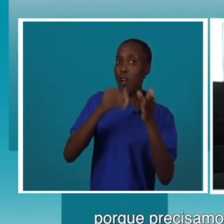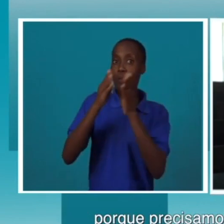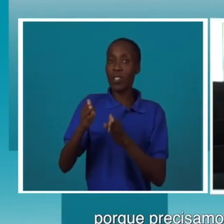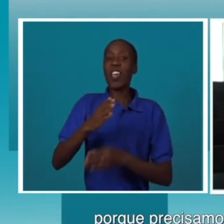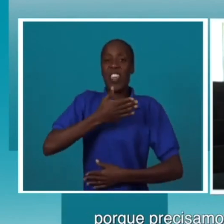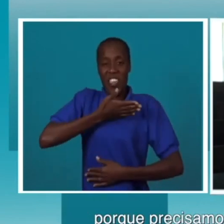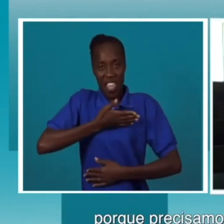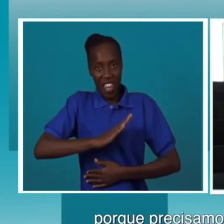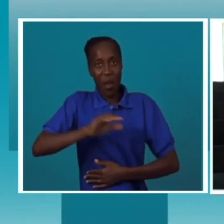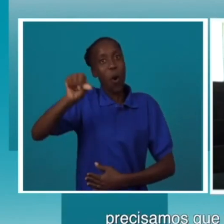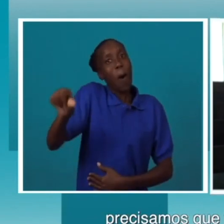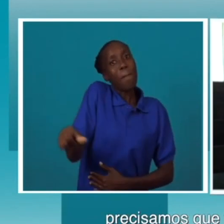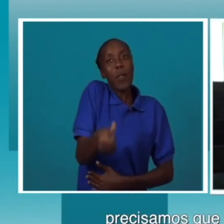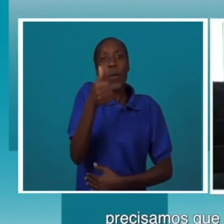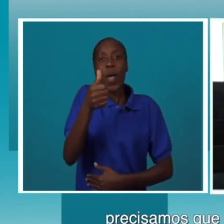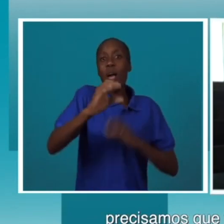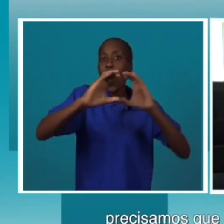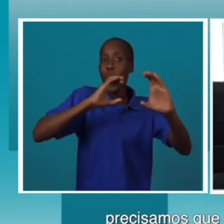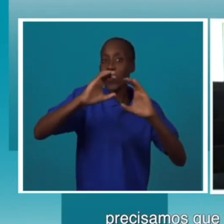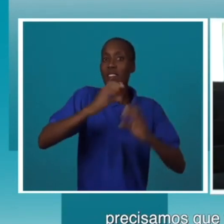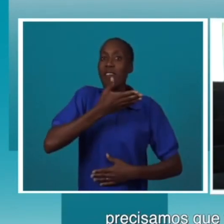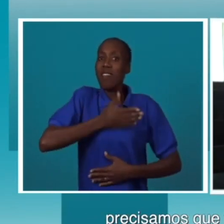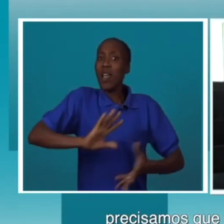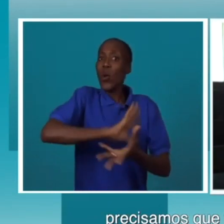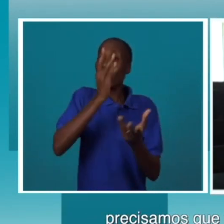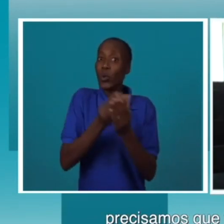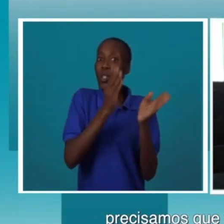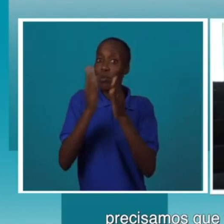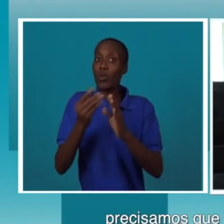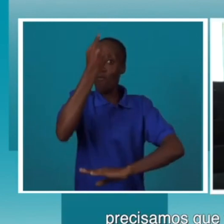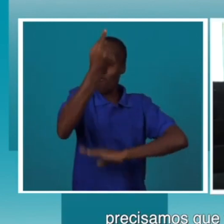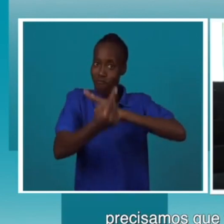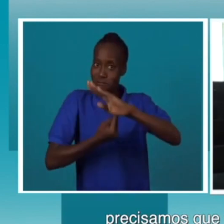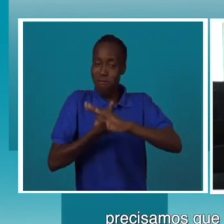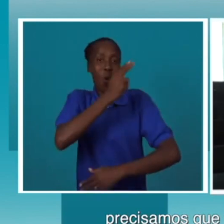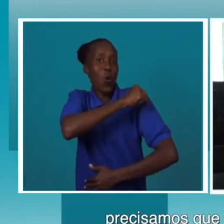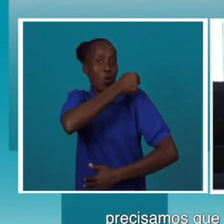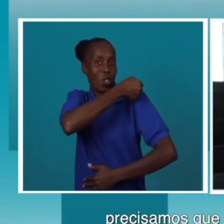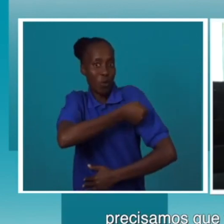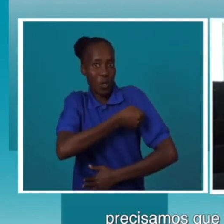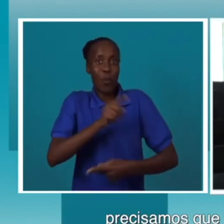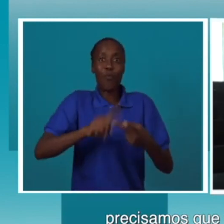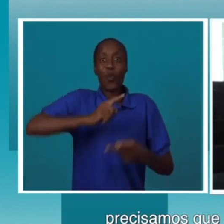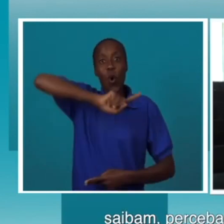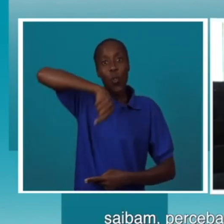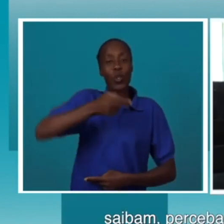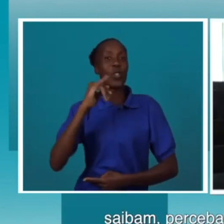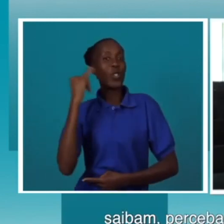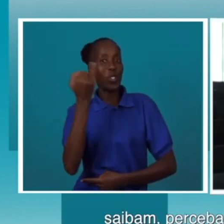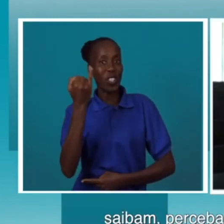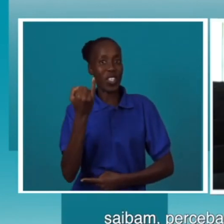melhorar a comunicação, precisamos que todos aqueles que procuram o nosso hospital ou as nossas instituições saibam,